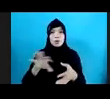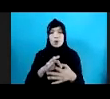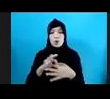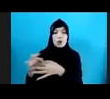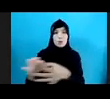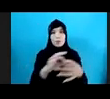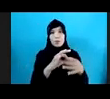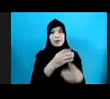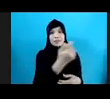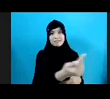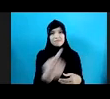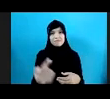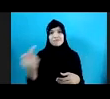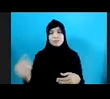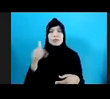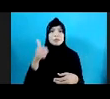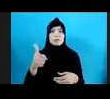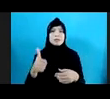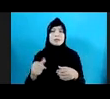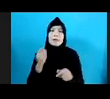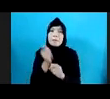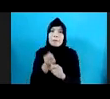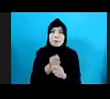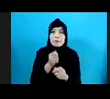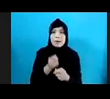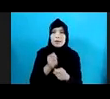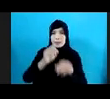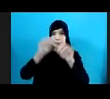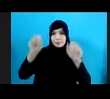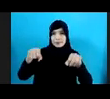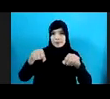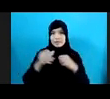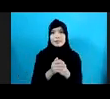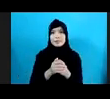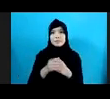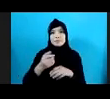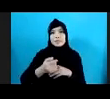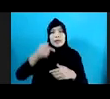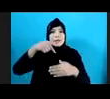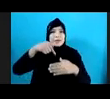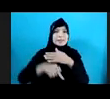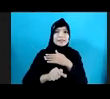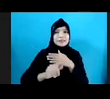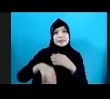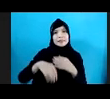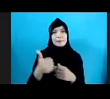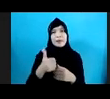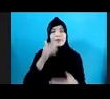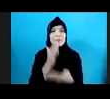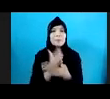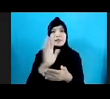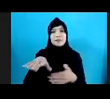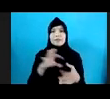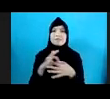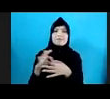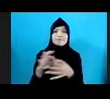pihak Kita bisa Memperbaiki Berbagai Kebijakan kita Intervensi Secara cepat Tepat Dan juga integratif